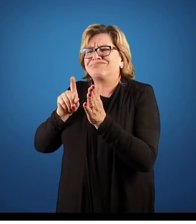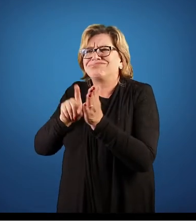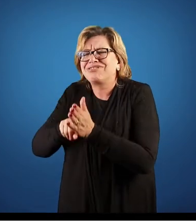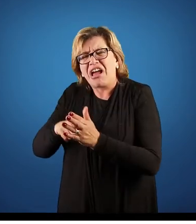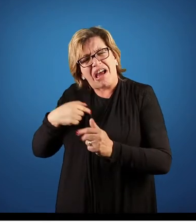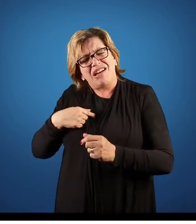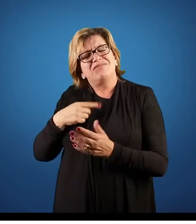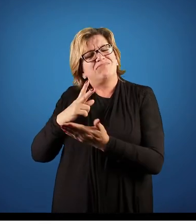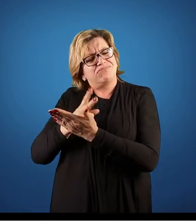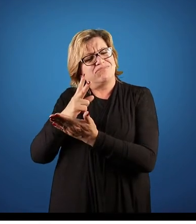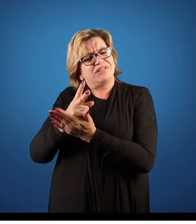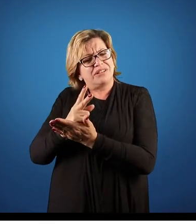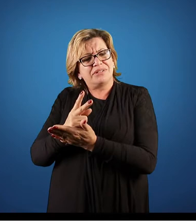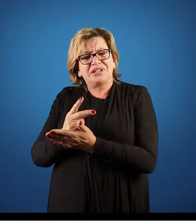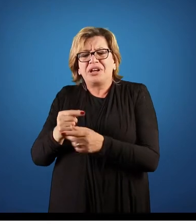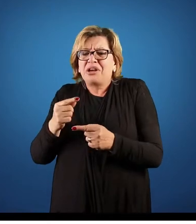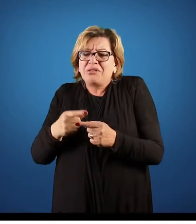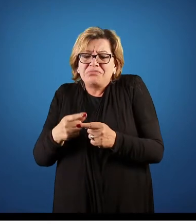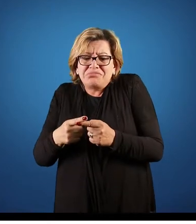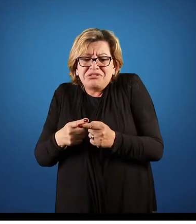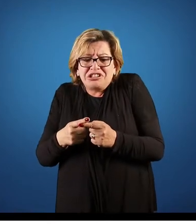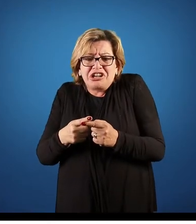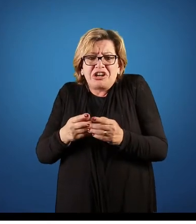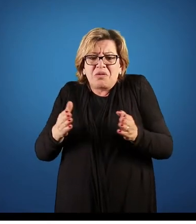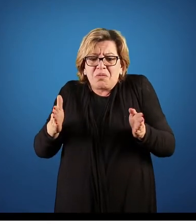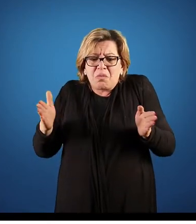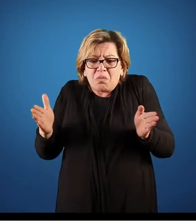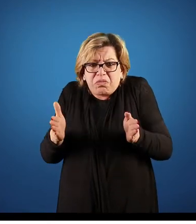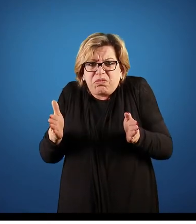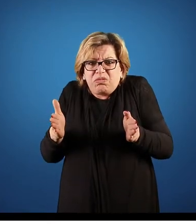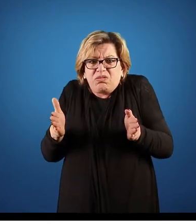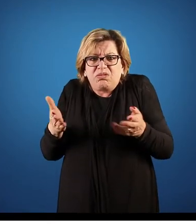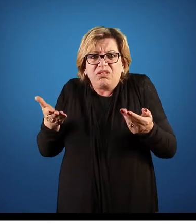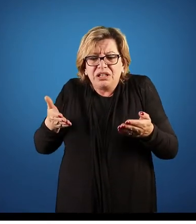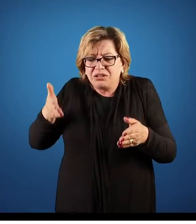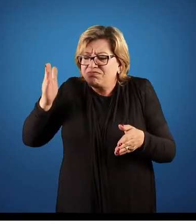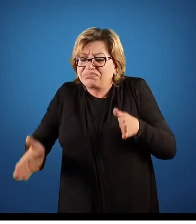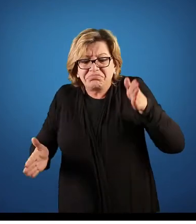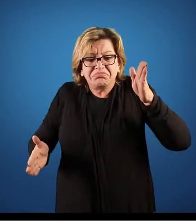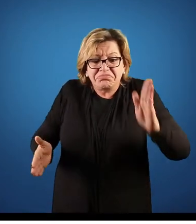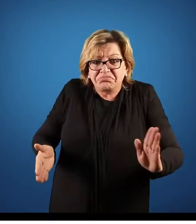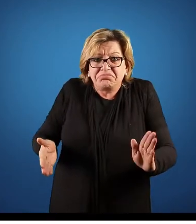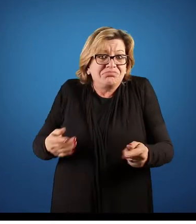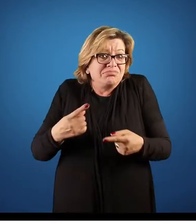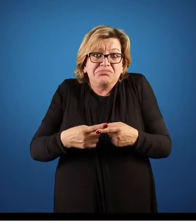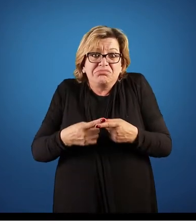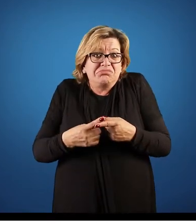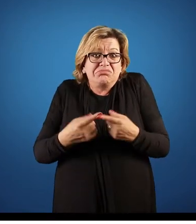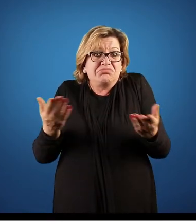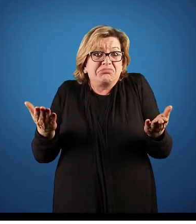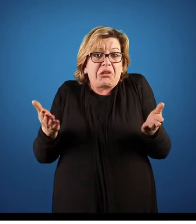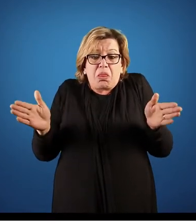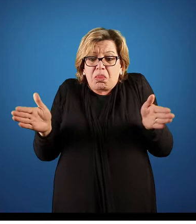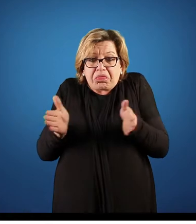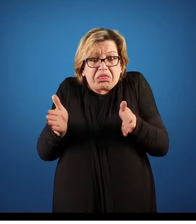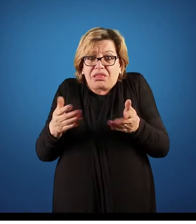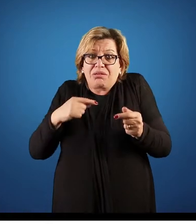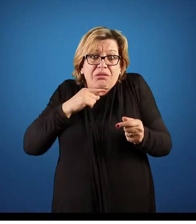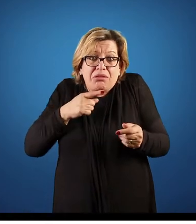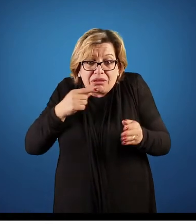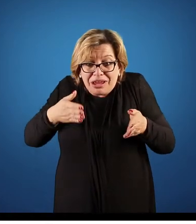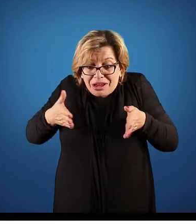sempre fiz isso porque o meu forno era muito pequeno. Então, como o forno era muito pequeno, eu cortava a cabeça do peixe e cortava o rabo dele para caber.